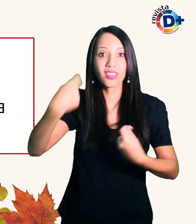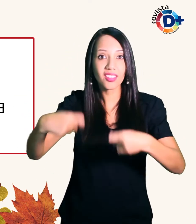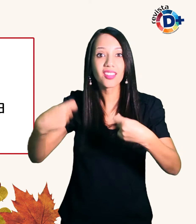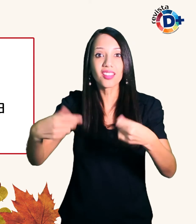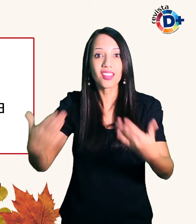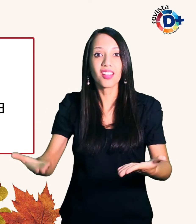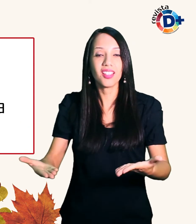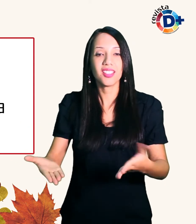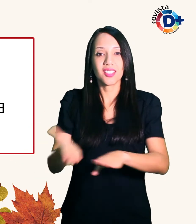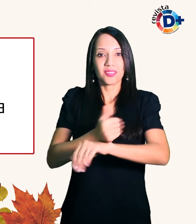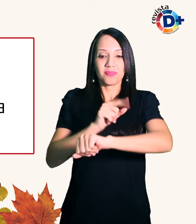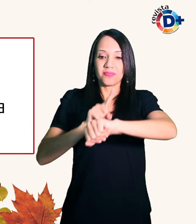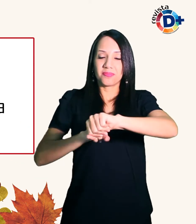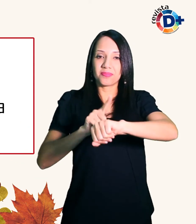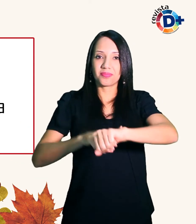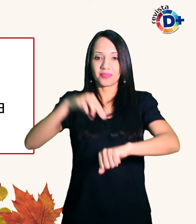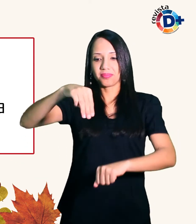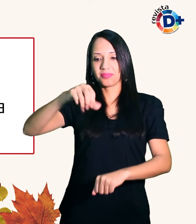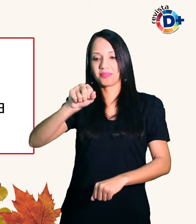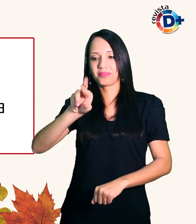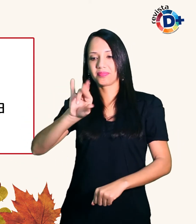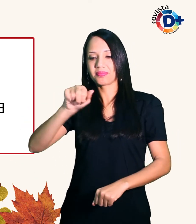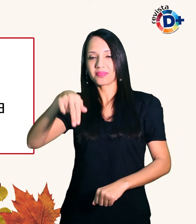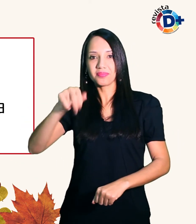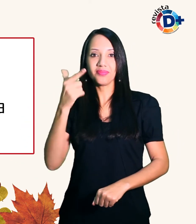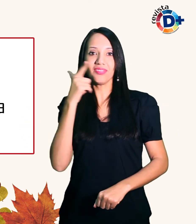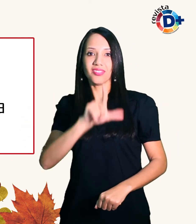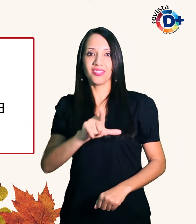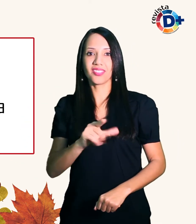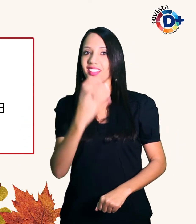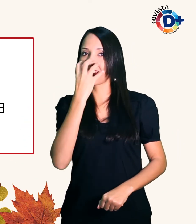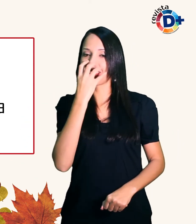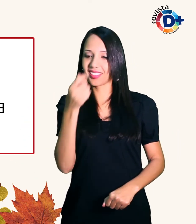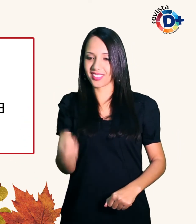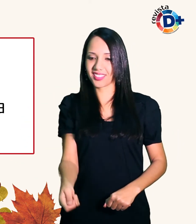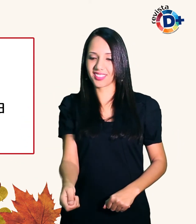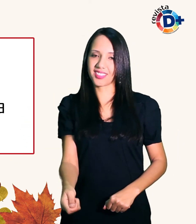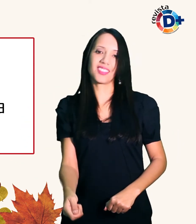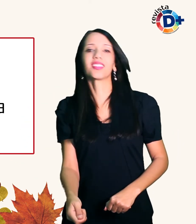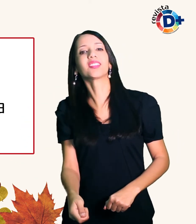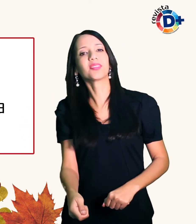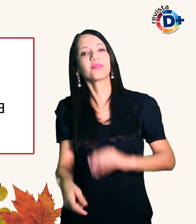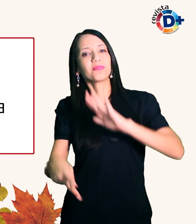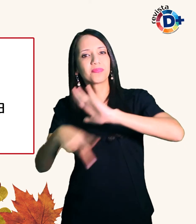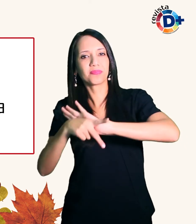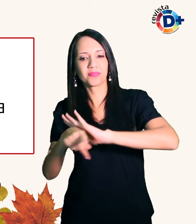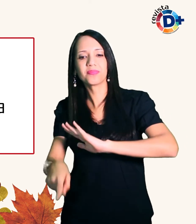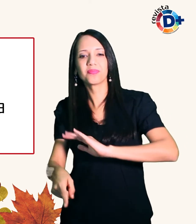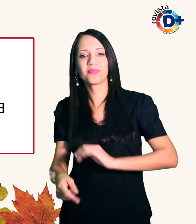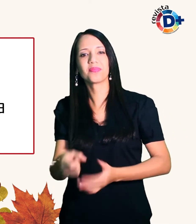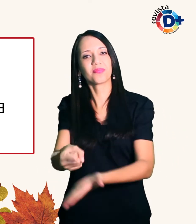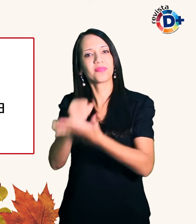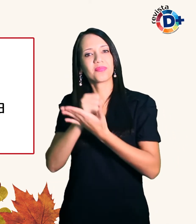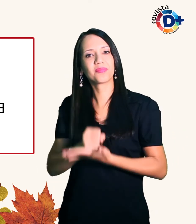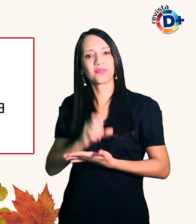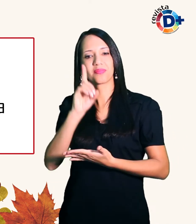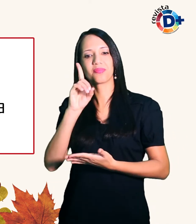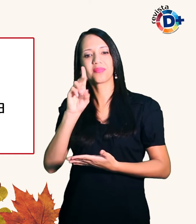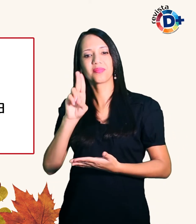Recentemente Marina conseguiu um cão-guia o pastor alemão Duque Para Guilherme a chegada dele melhorou ainda